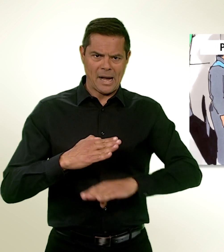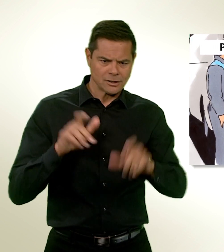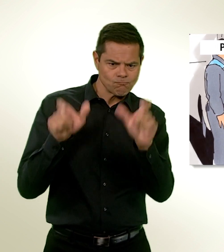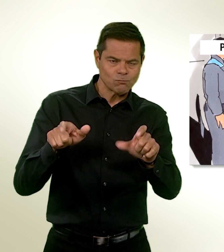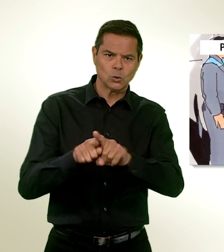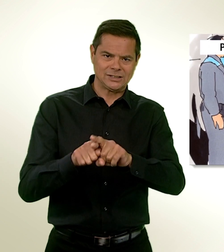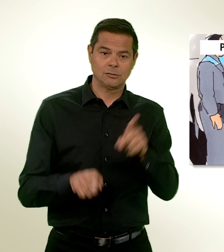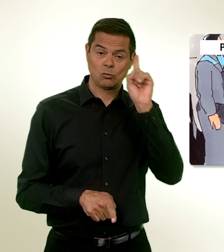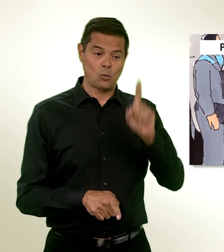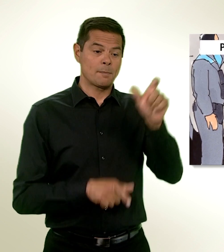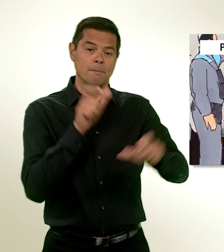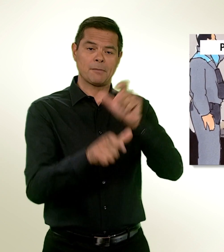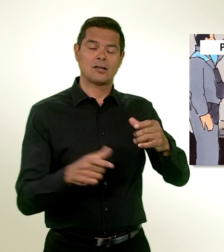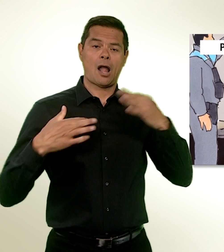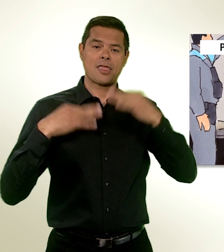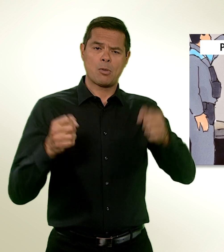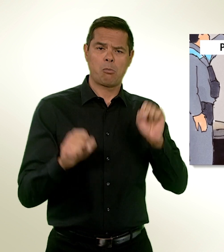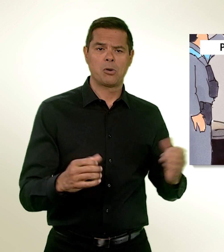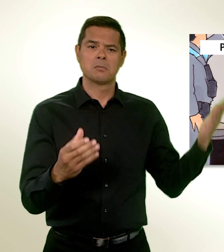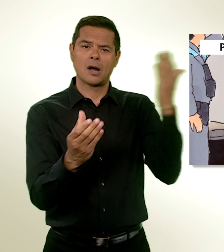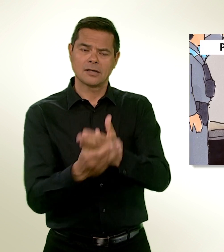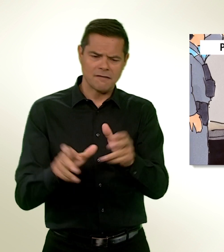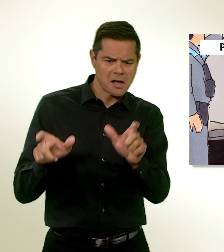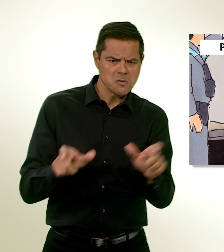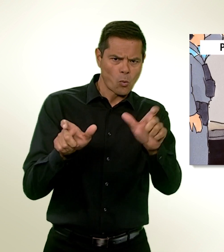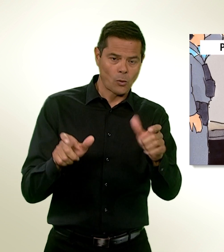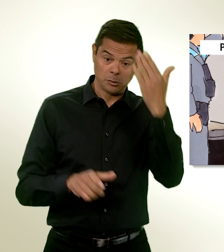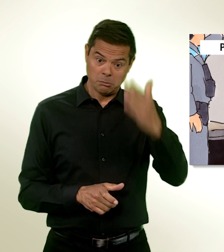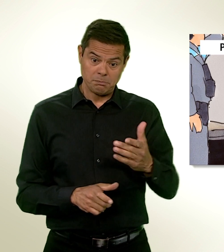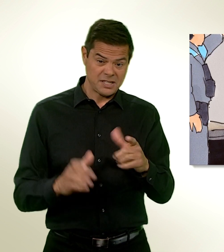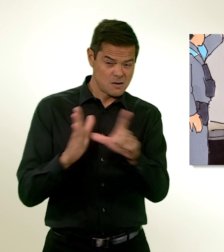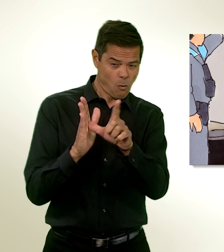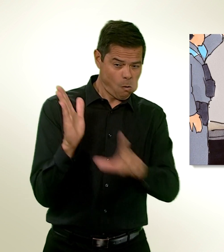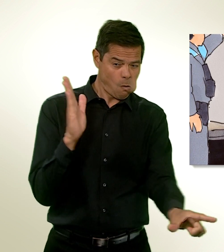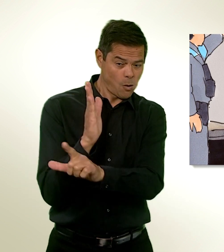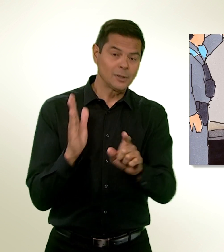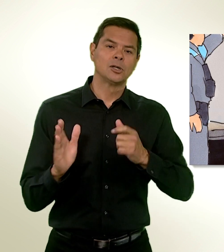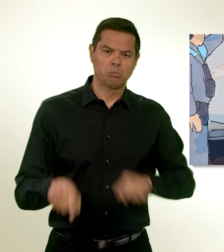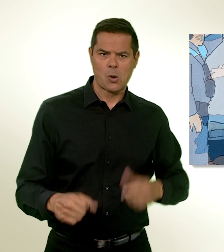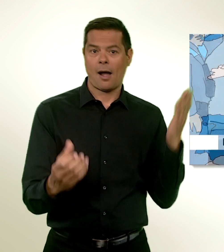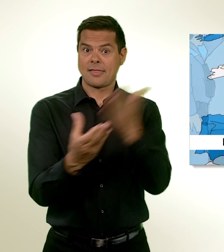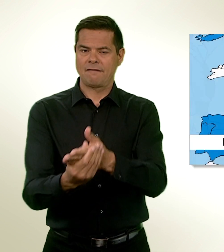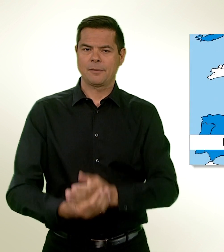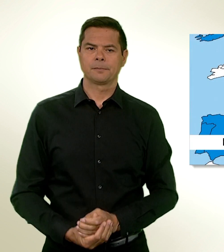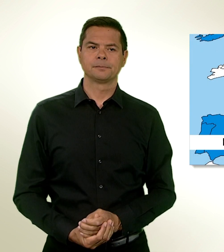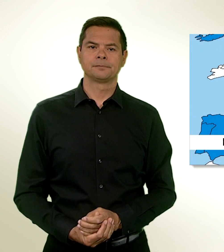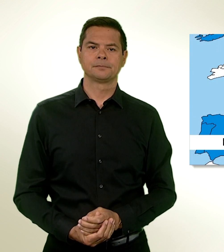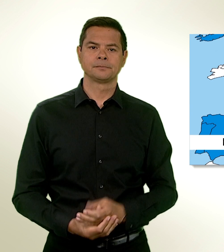activités de l'Agence et demanderont que des mesures soient prises en cas de violation. Or, si la Suisse refuse cette réforme,